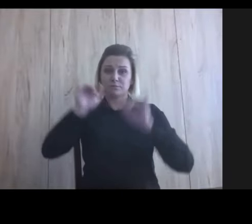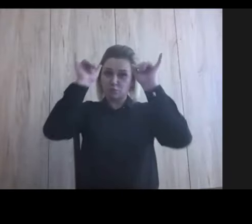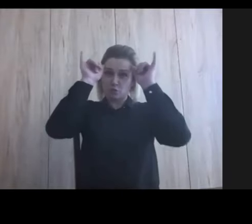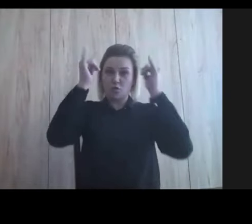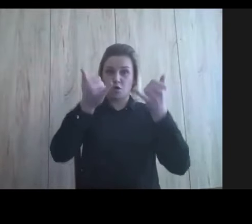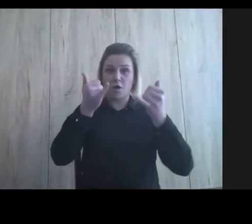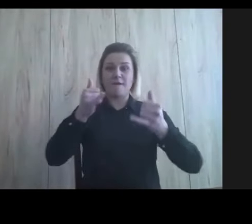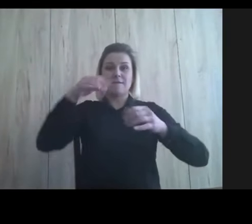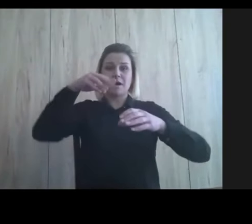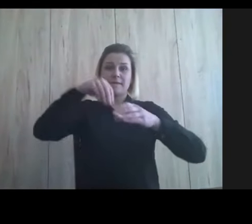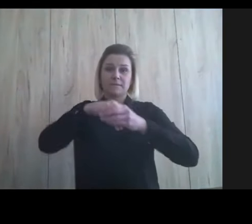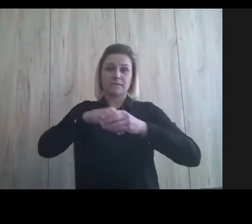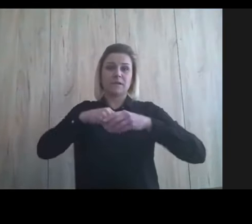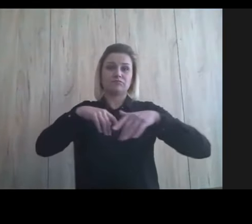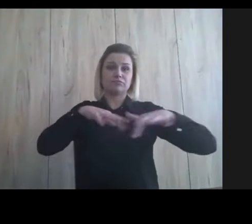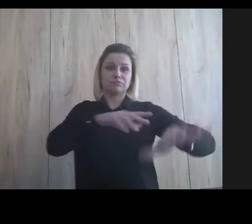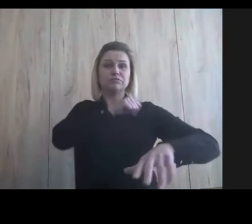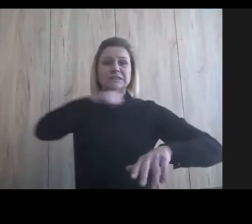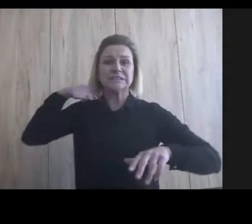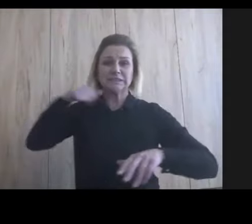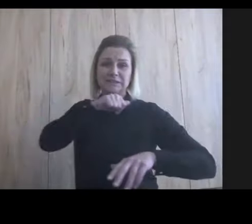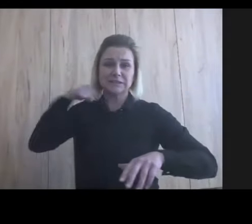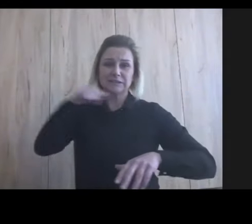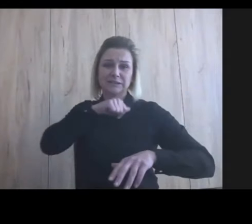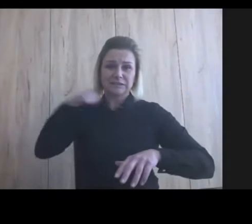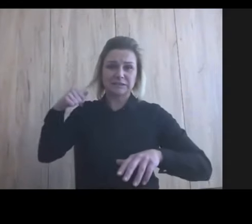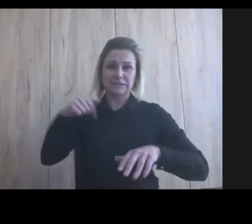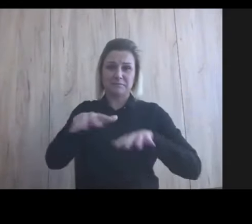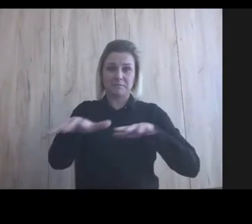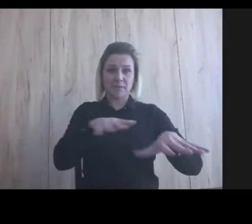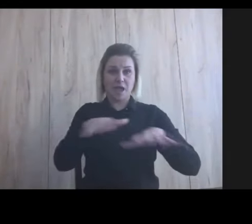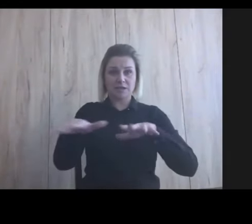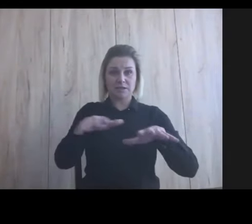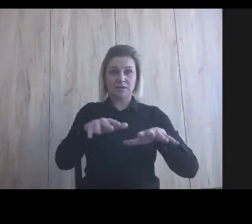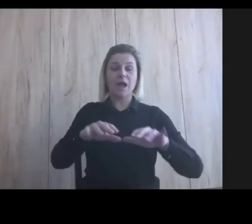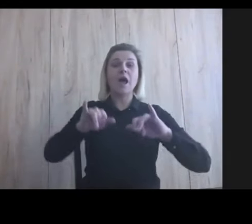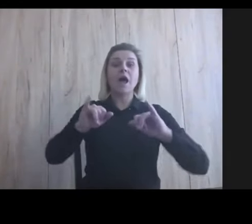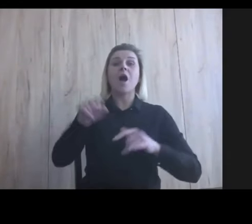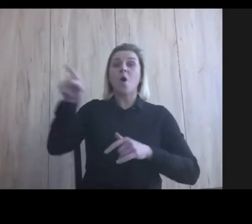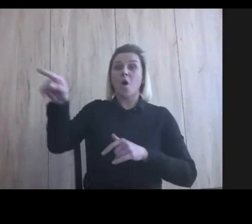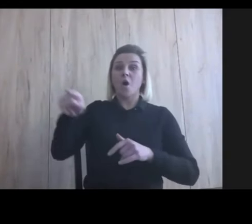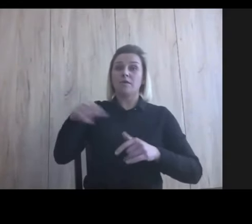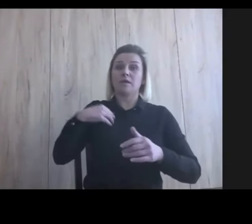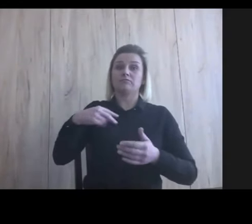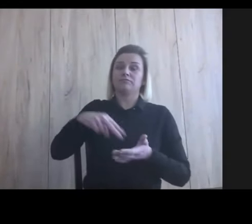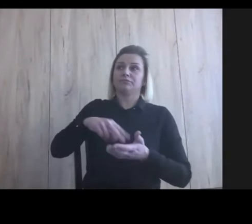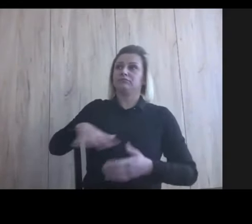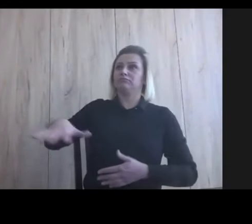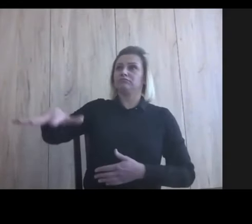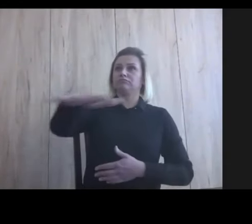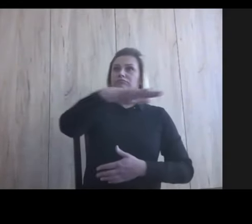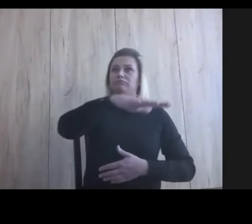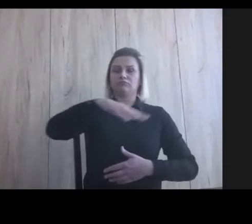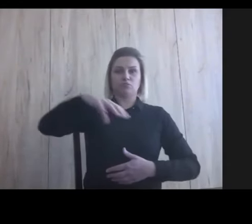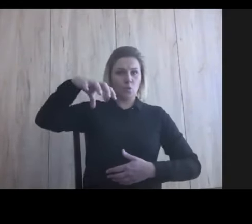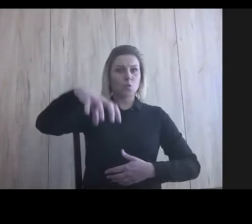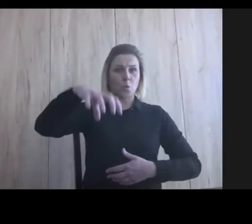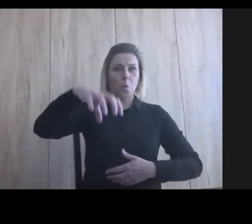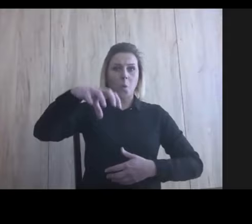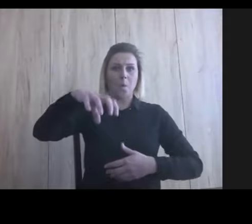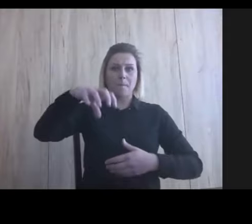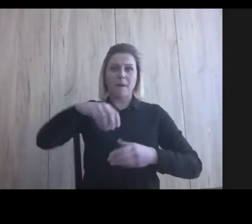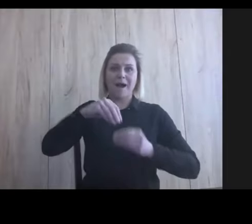przez rzeźnię, kiedy stanęła przed obliczem ogromnej grupy inwestorów,